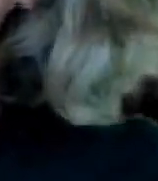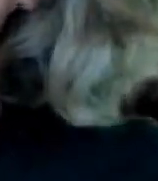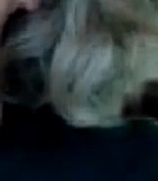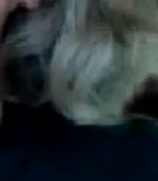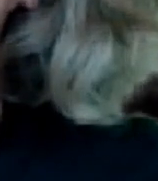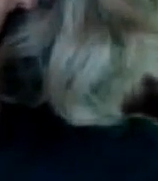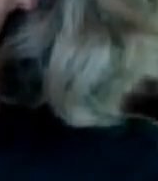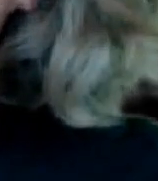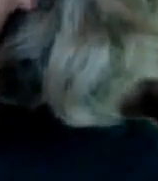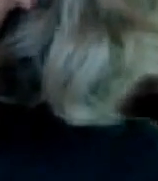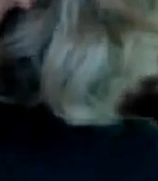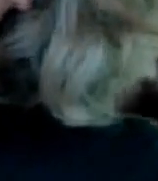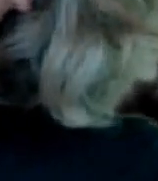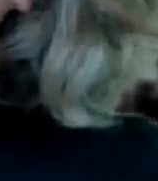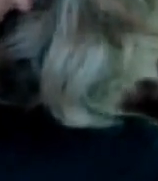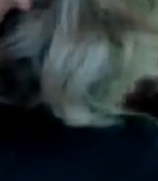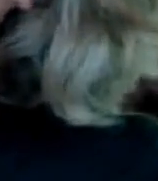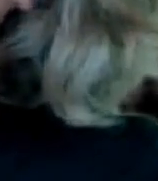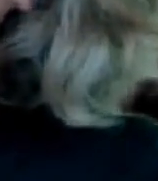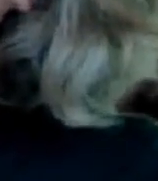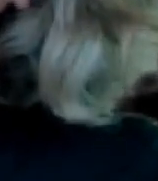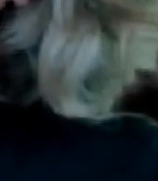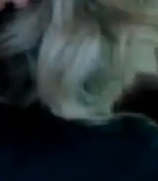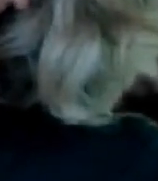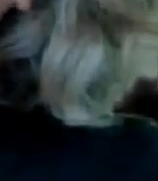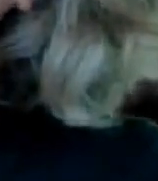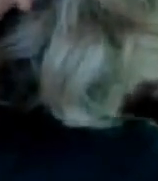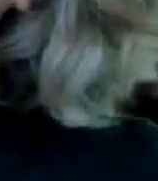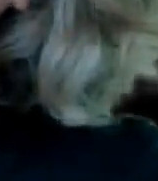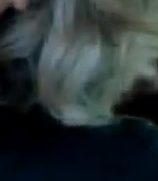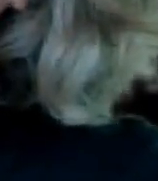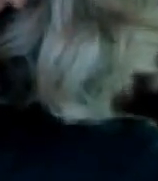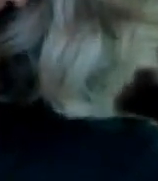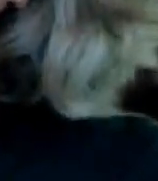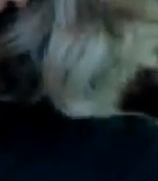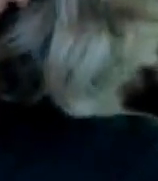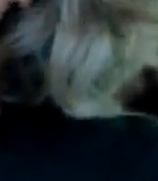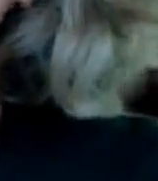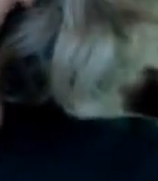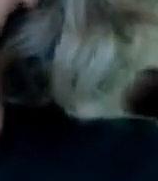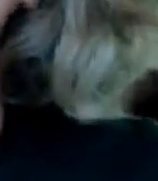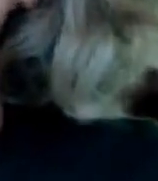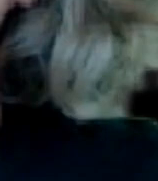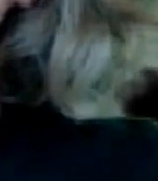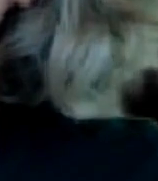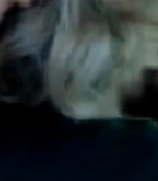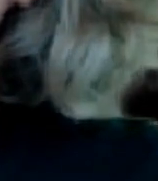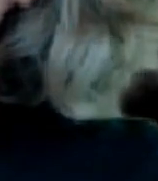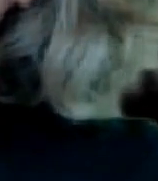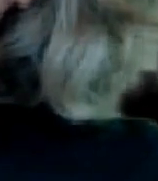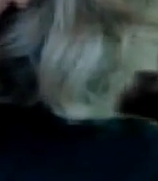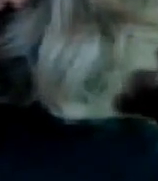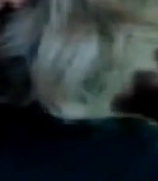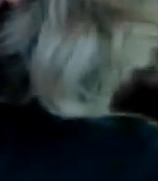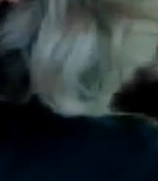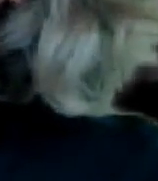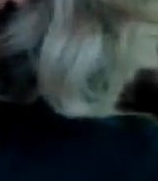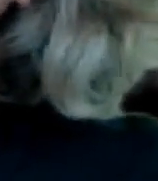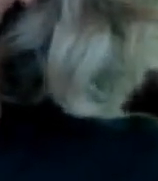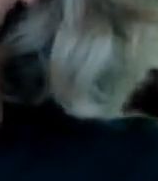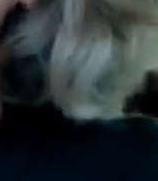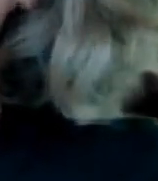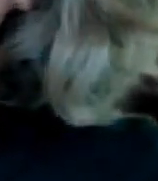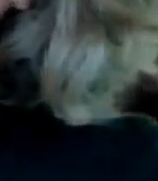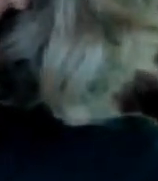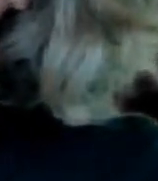Que nadie toca Como yo lo dije también en otros de mis videos